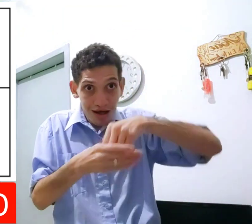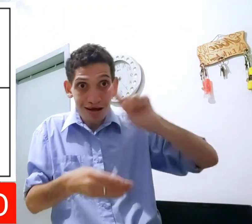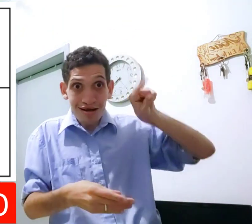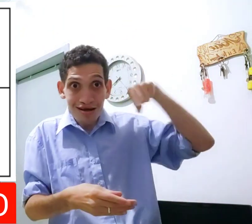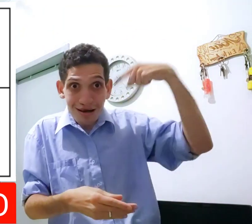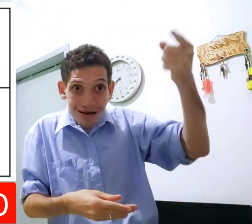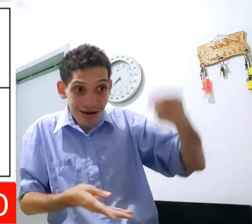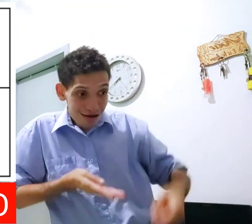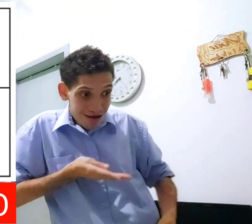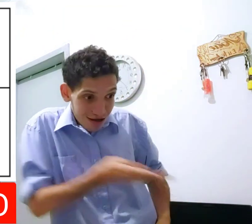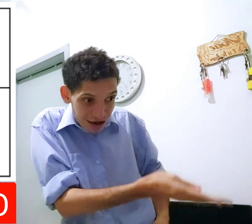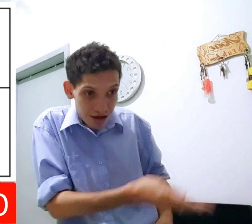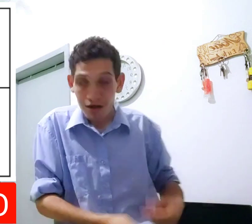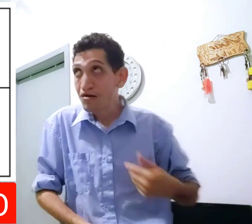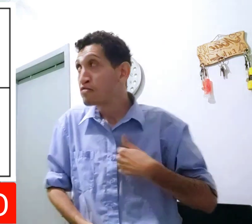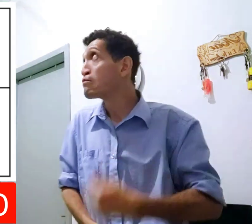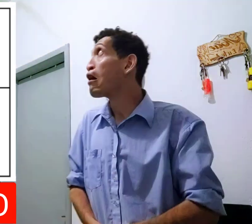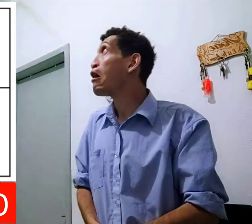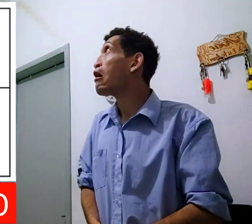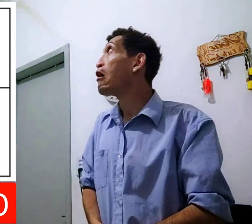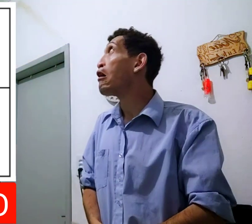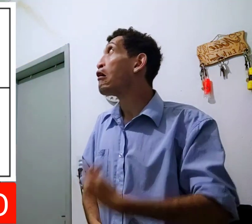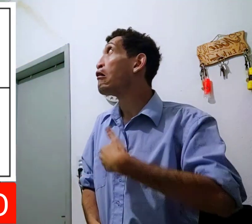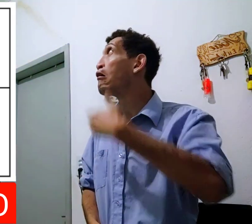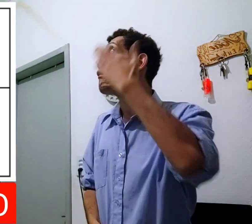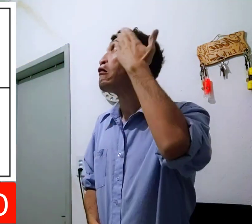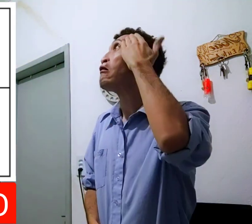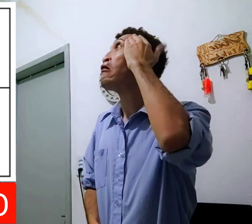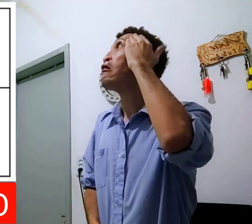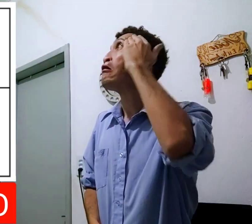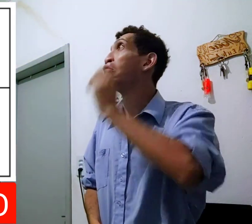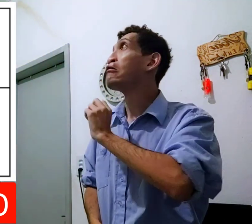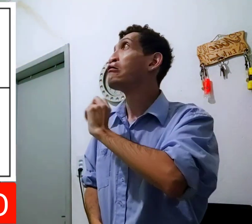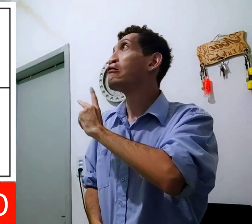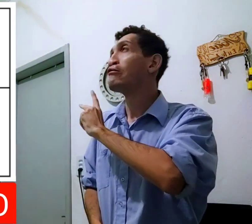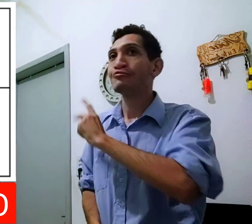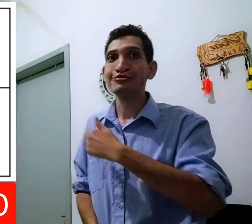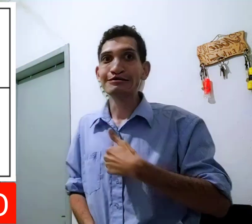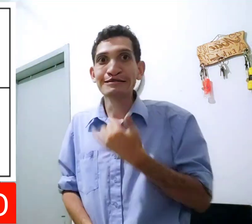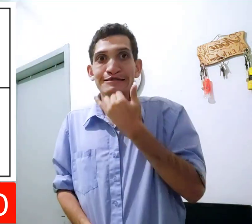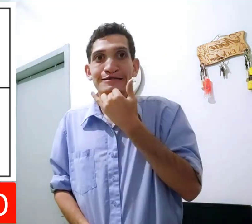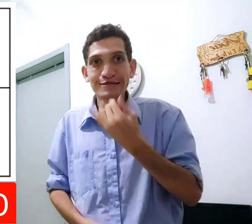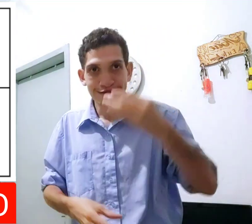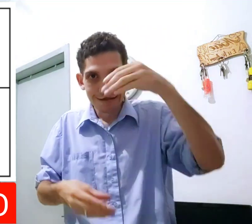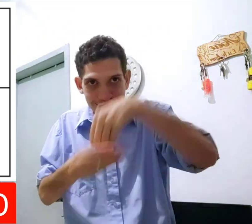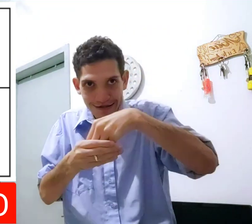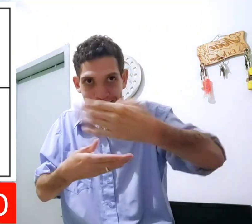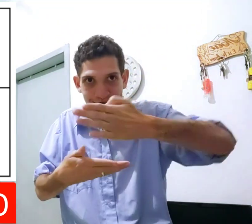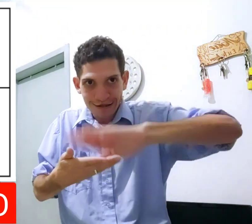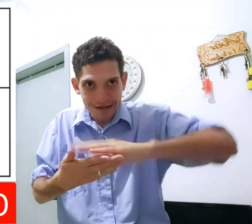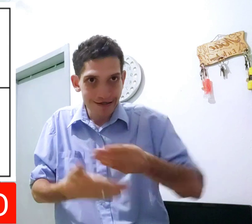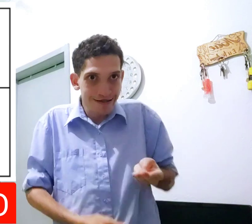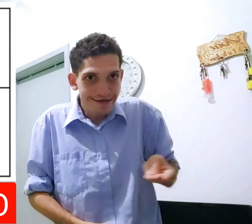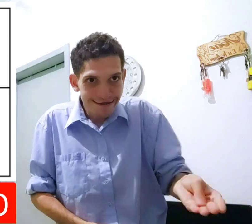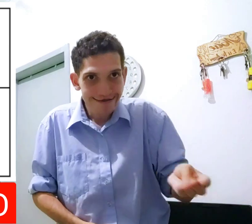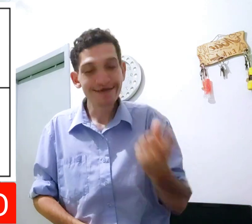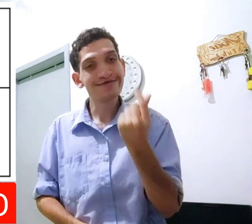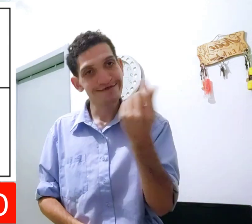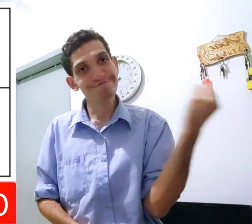O depósito coloca. Lá, melope. Depois deposita. Aí, eu. Ah, entendi. Ok. Aí, eu. Desculpa. O que é em melope, o